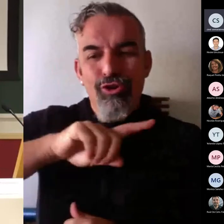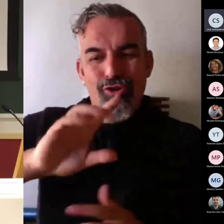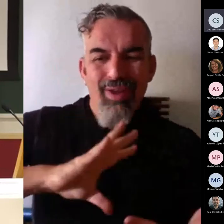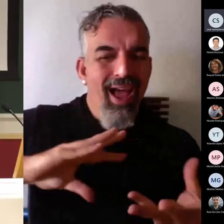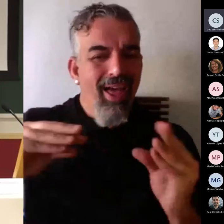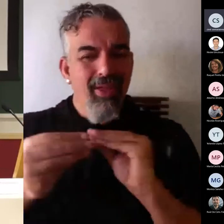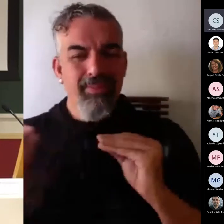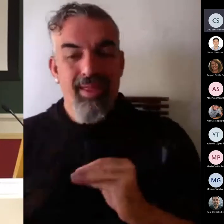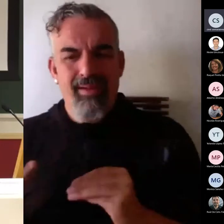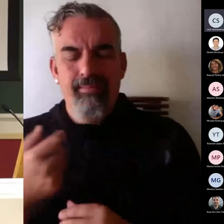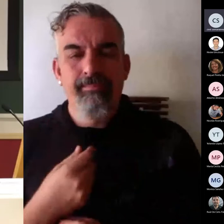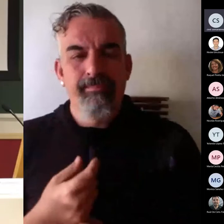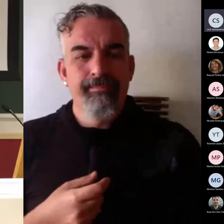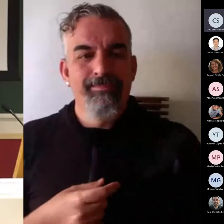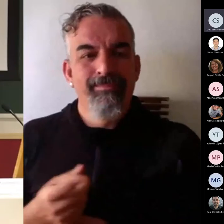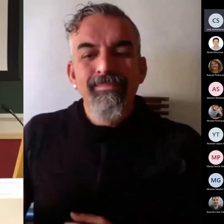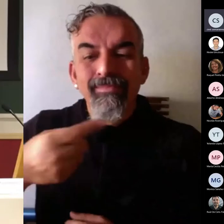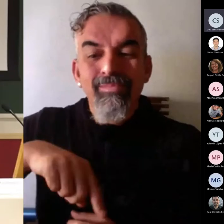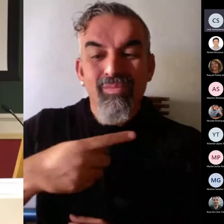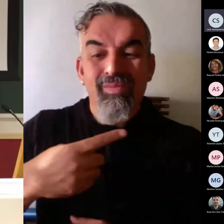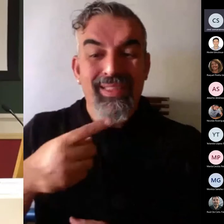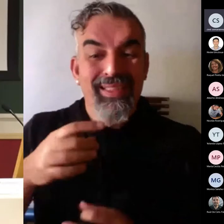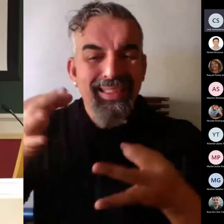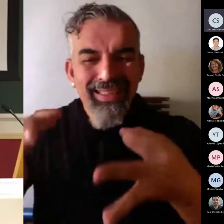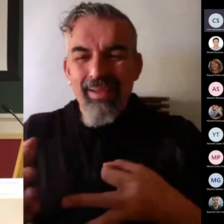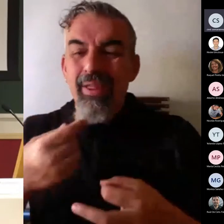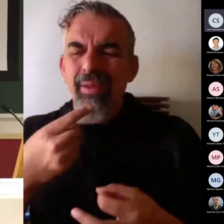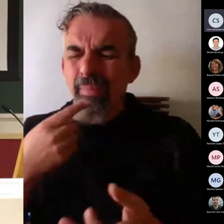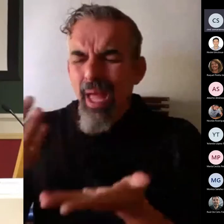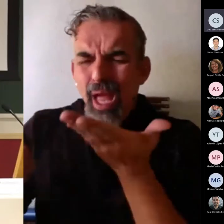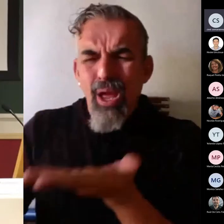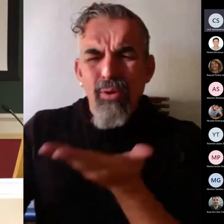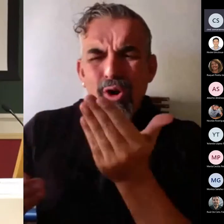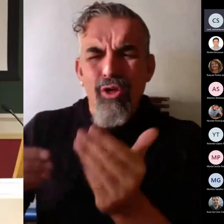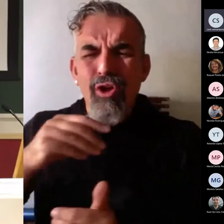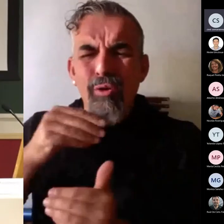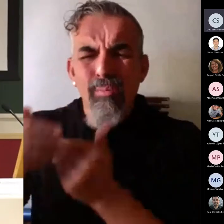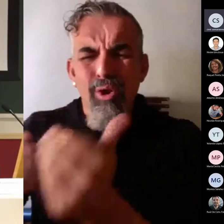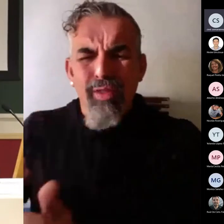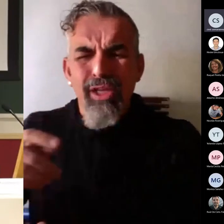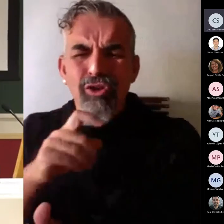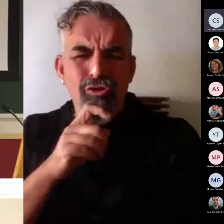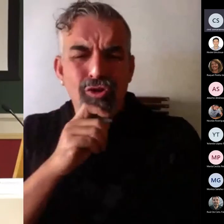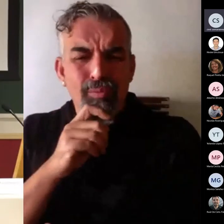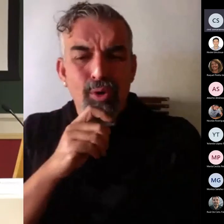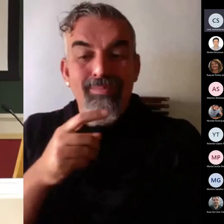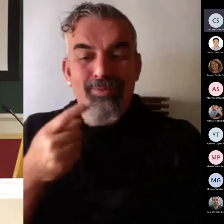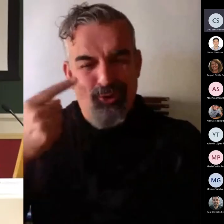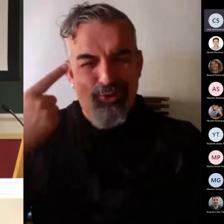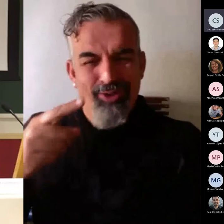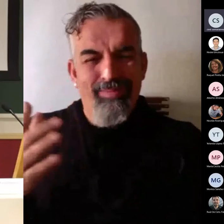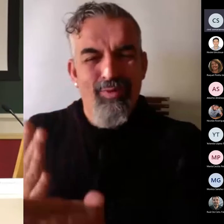Siempre hemos dicho, dime cómo evaluar y te diré cómo das tu clase, ¿no? Es